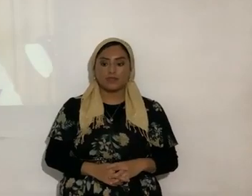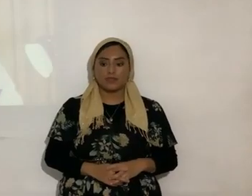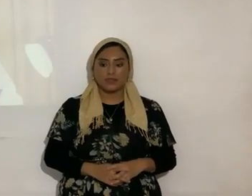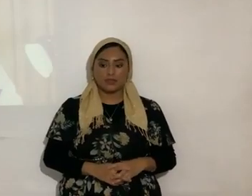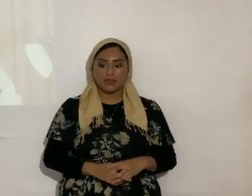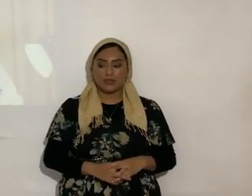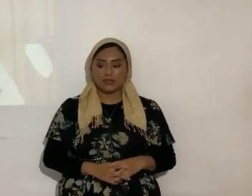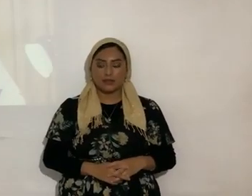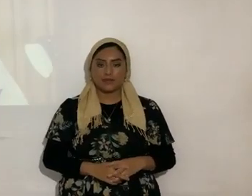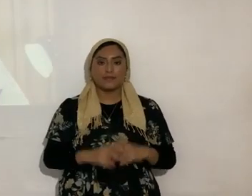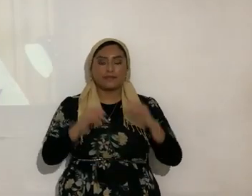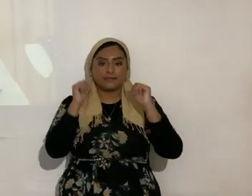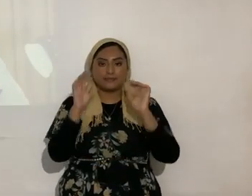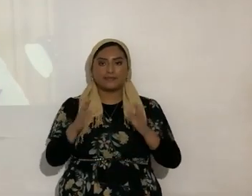bendito es el abacador